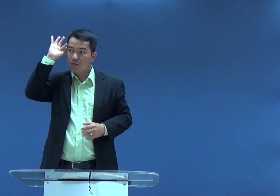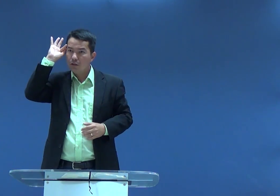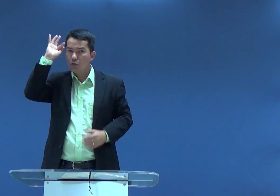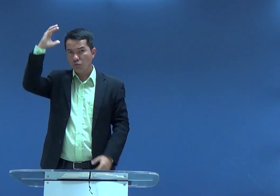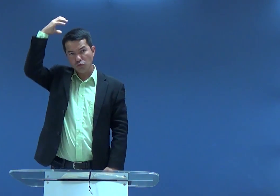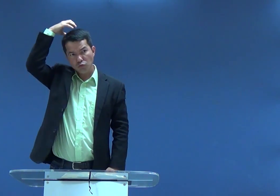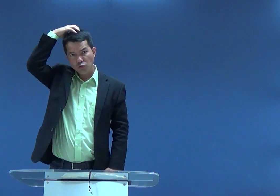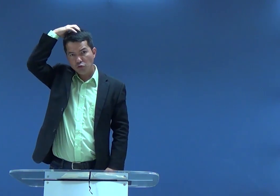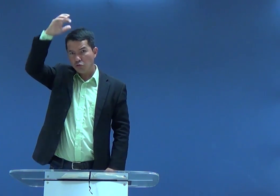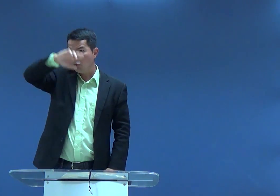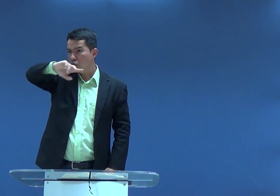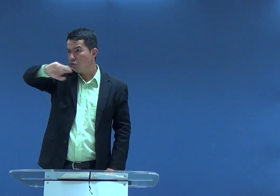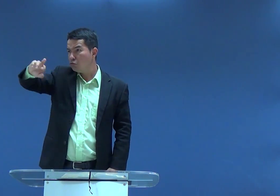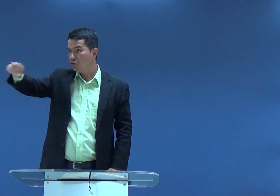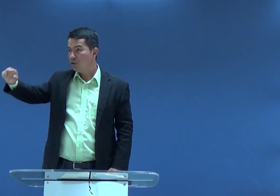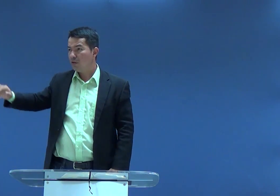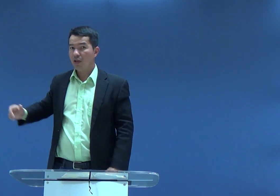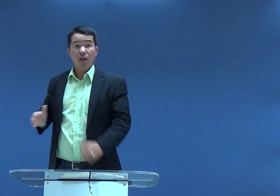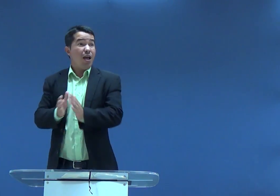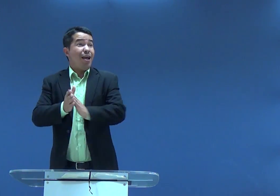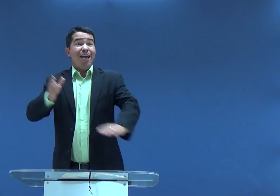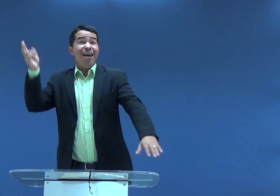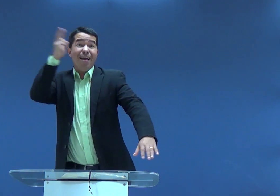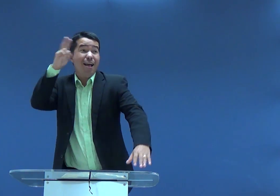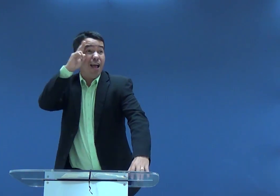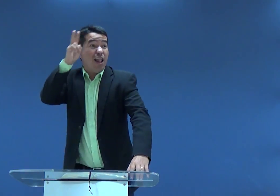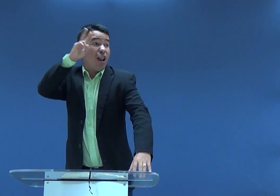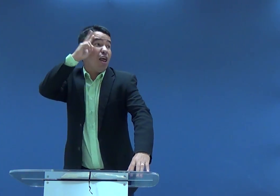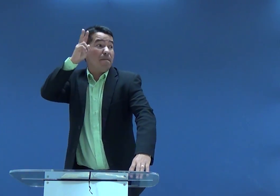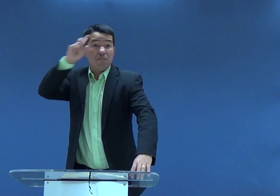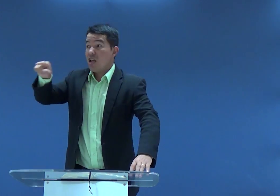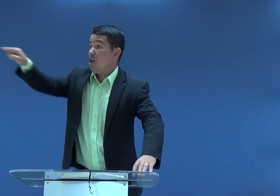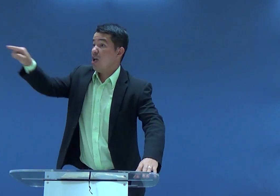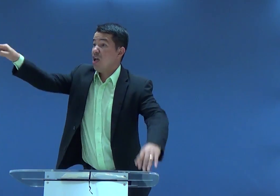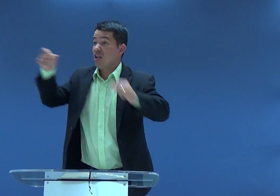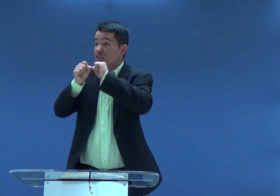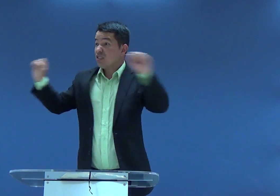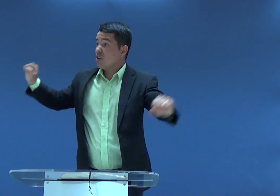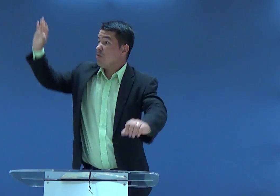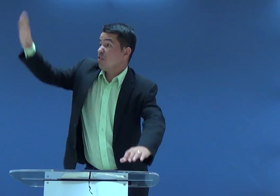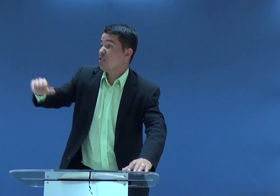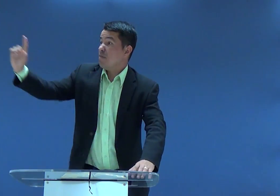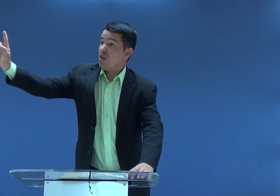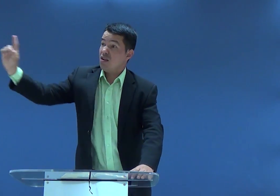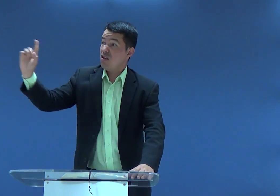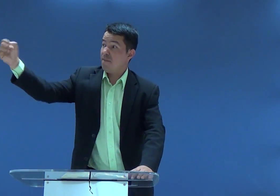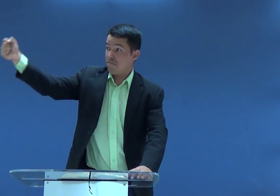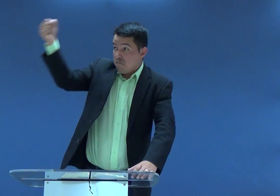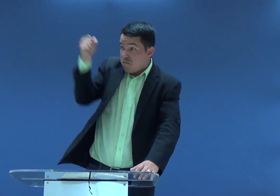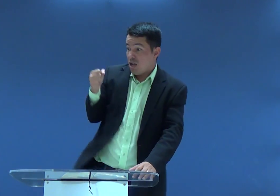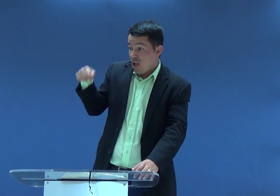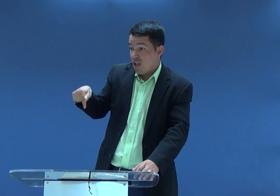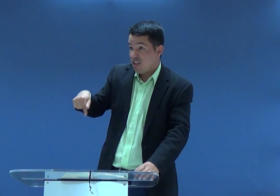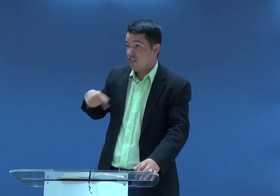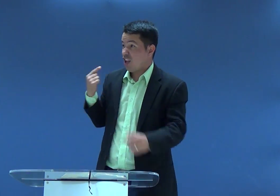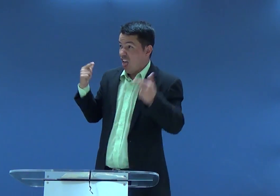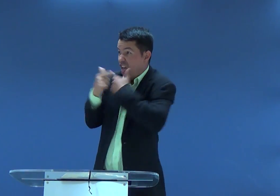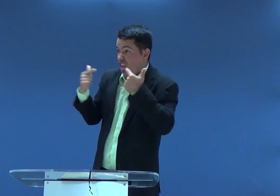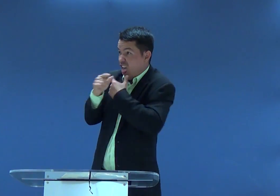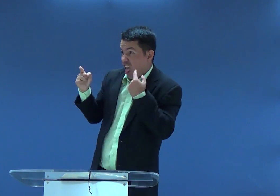No outro dia, teve uma festa, povo feliz então fez uma festa e o rei se lembrou de Sansão, não traz Sansão aqui